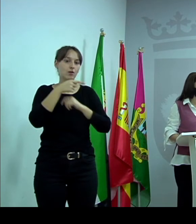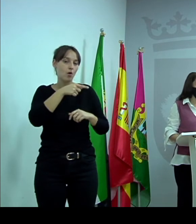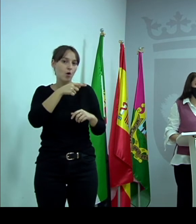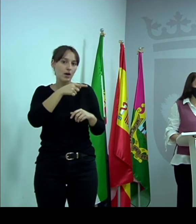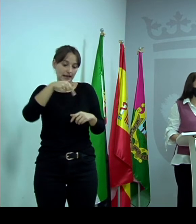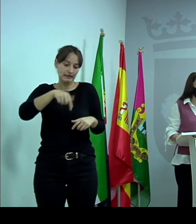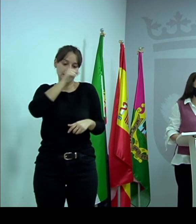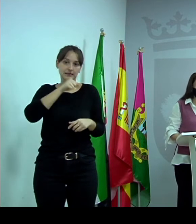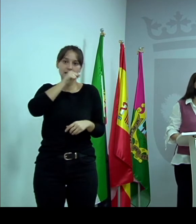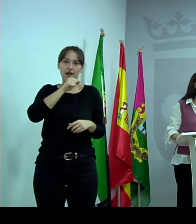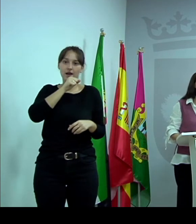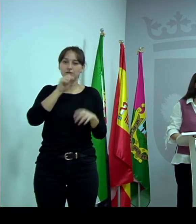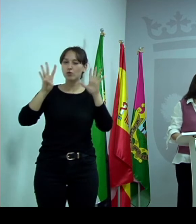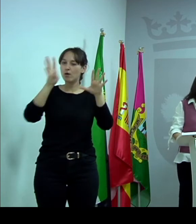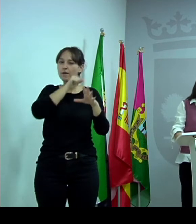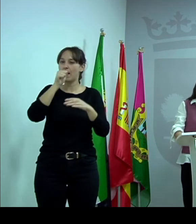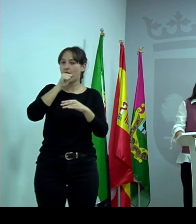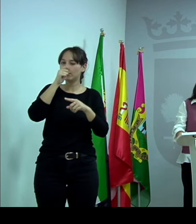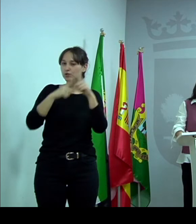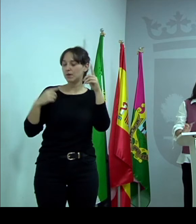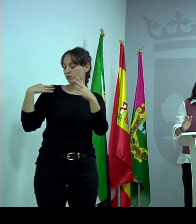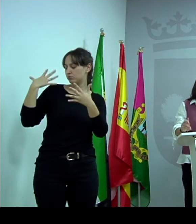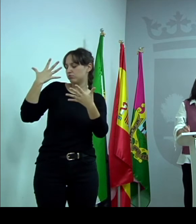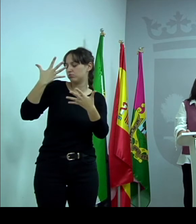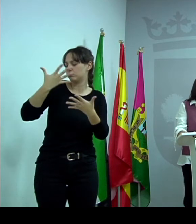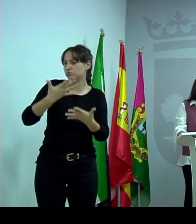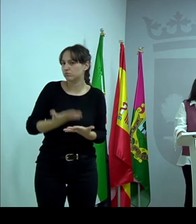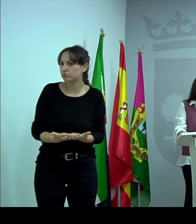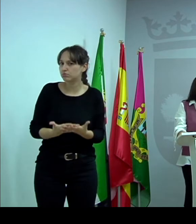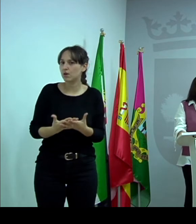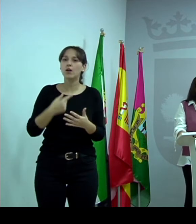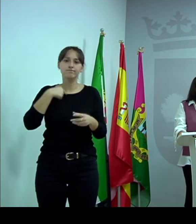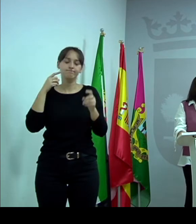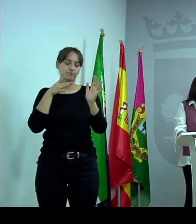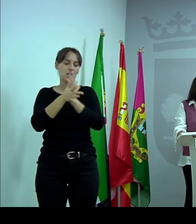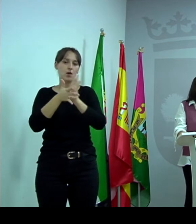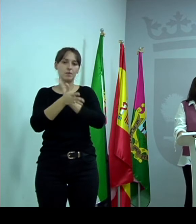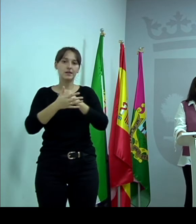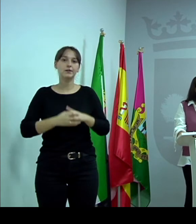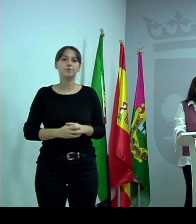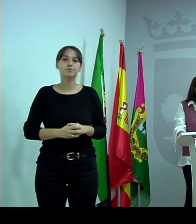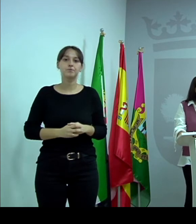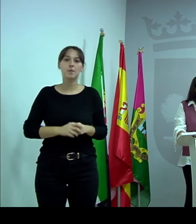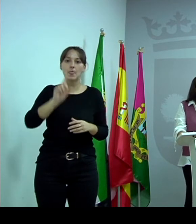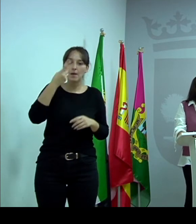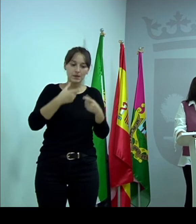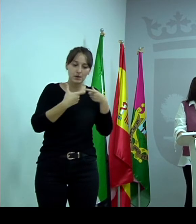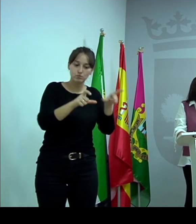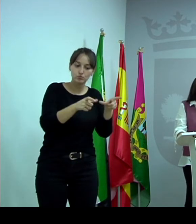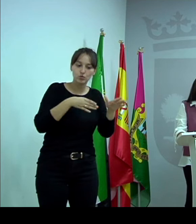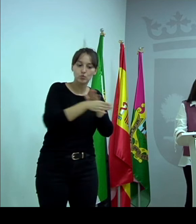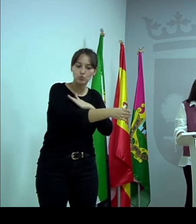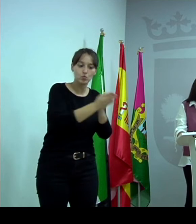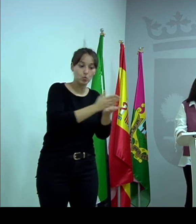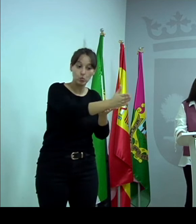de género, como llevamos haciendo nueve años y medio atrás. Pues la primera línea de actuación va a ser educativa para